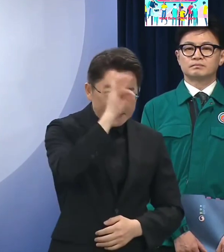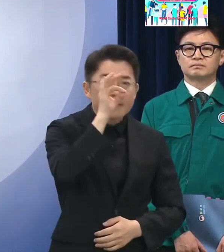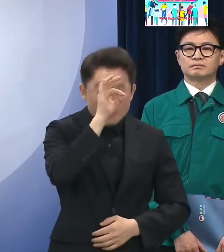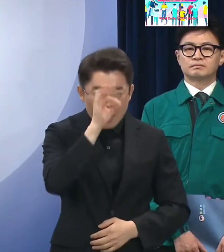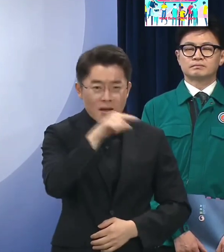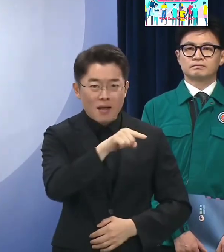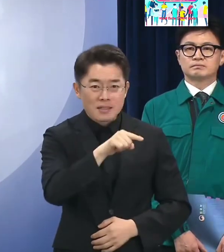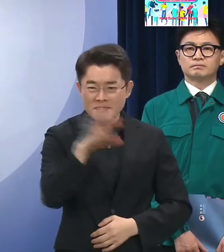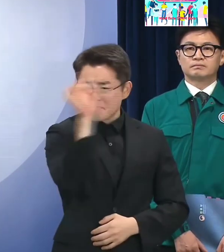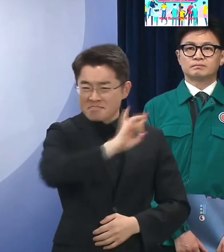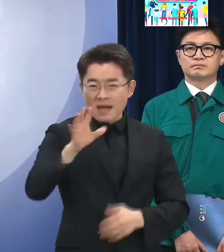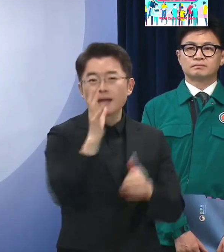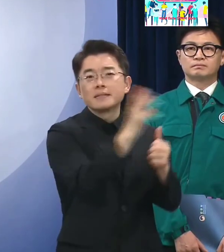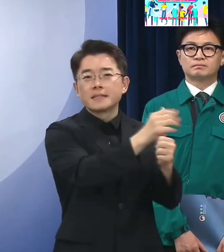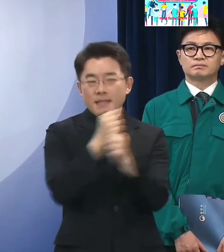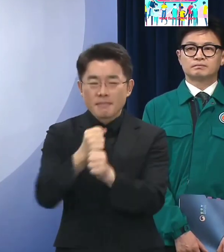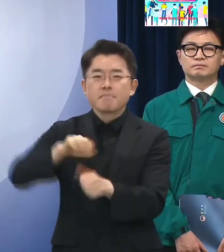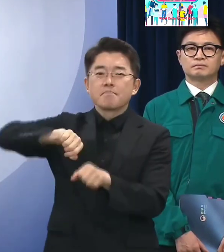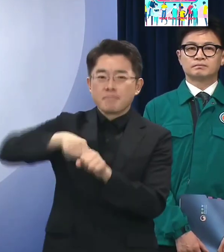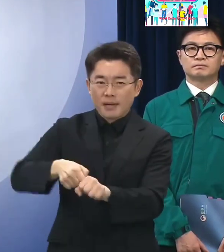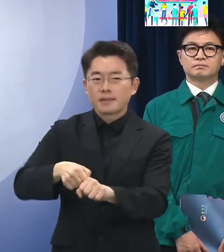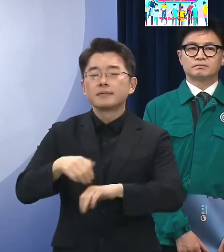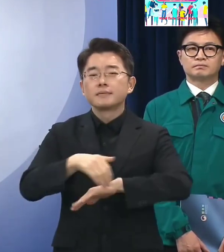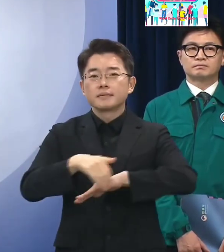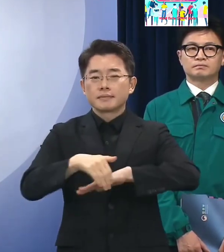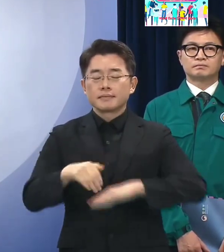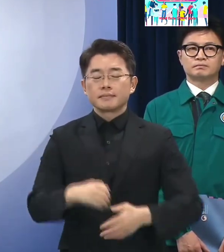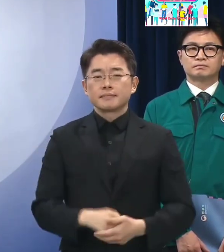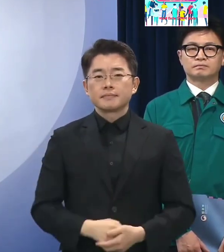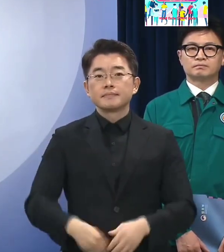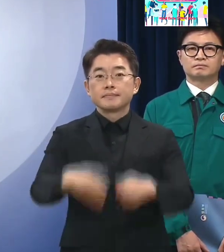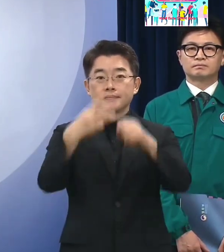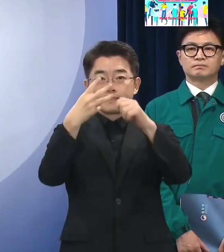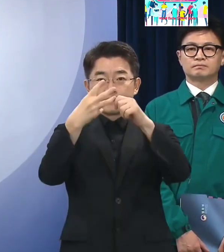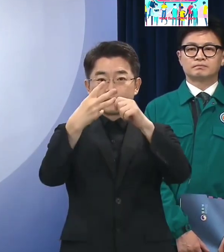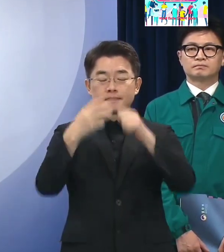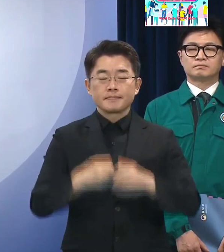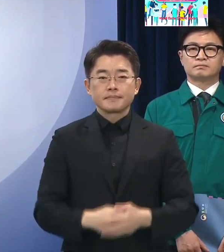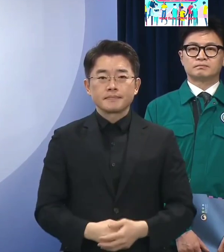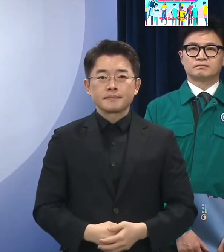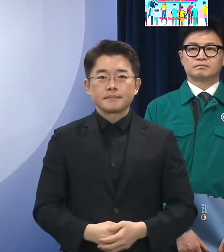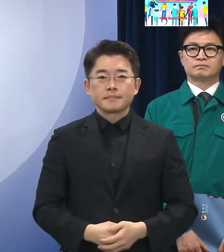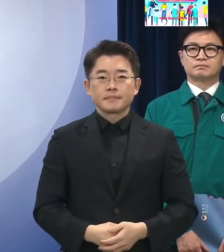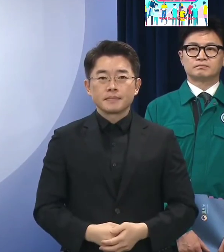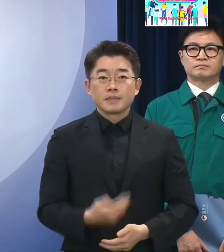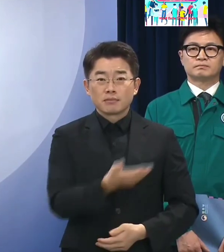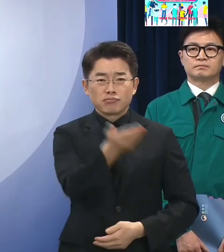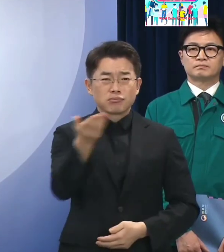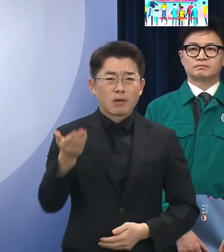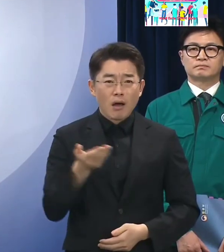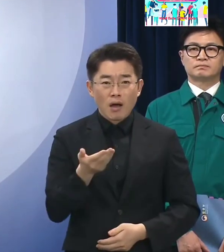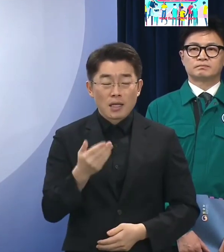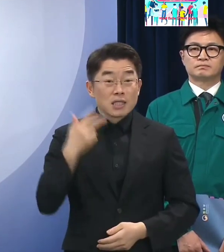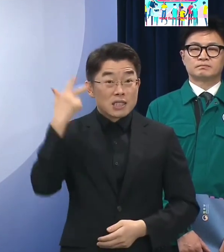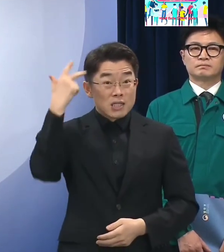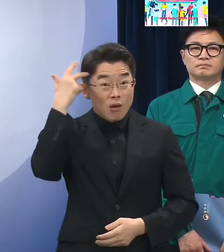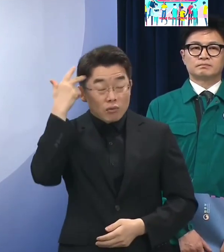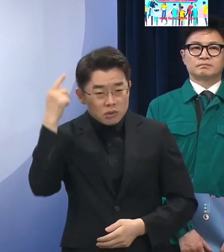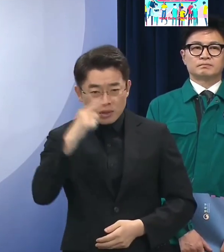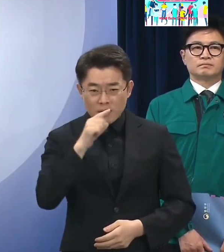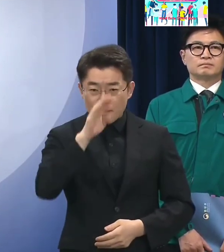관용없이 강력하게 대처하겠습니다 셋째, 국민의 정신건강에 대한 관리도